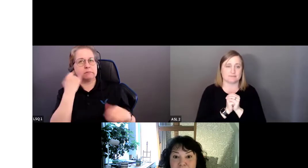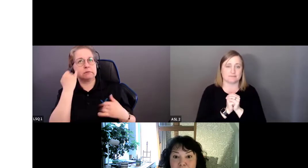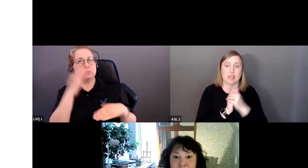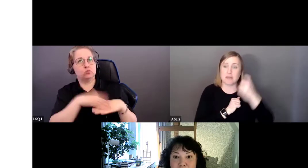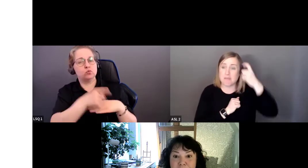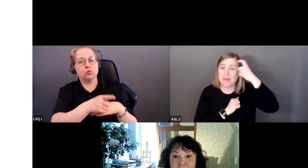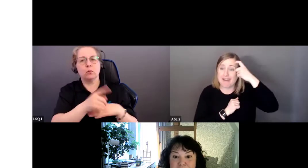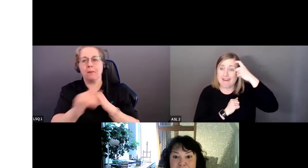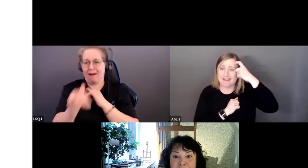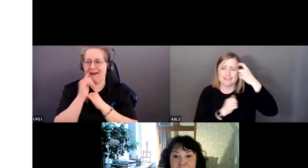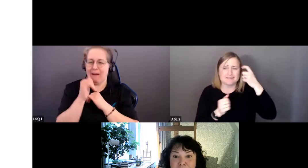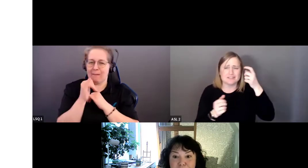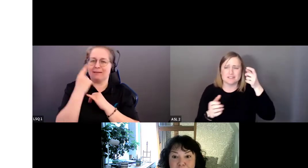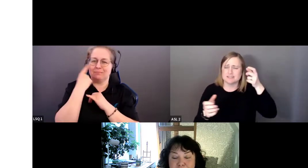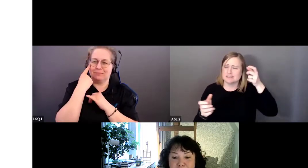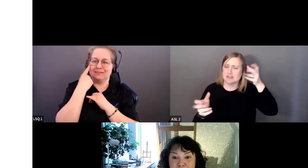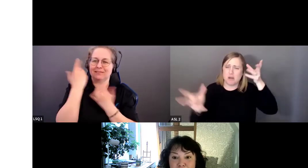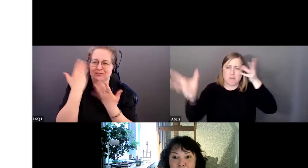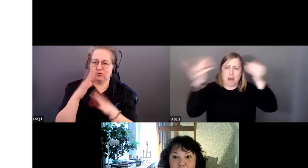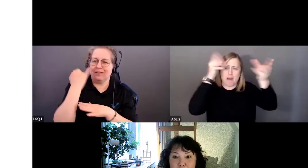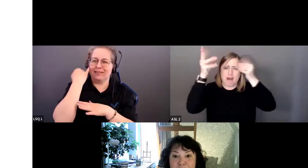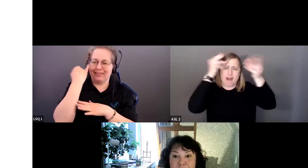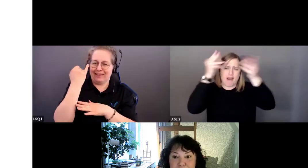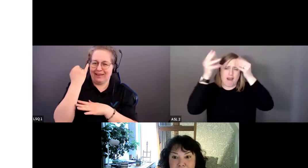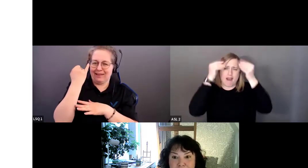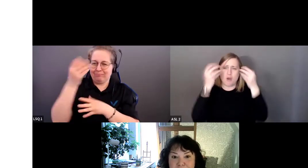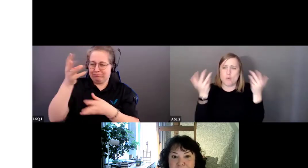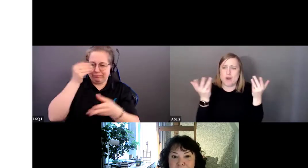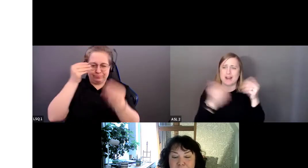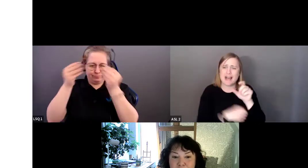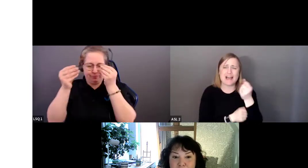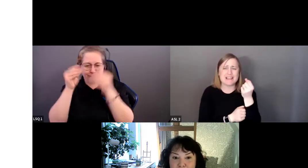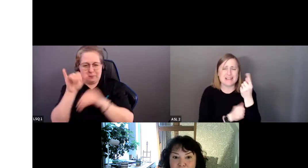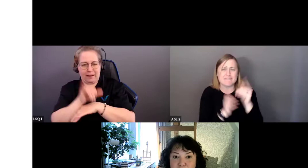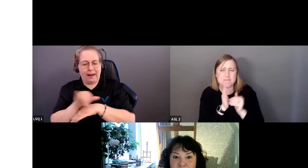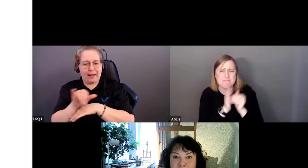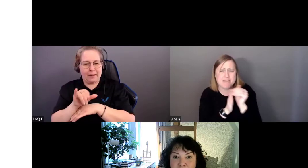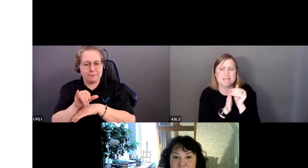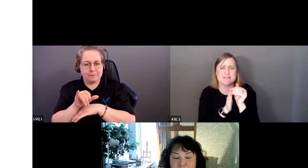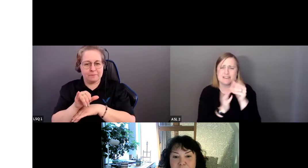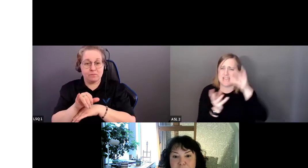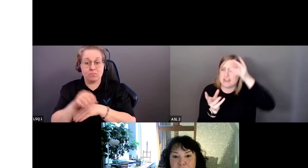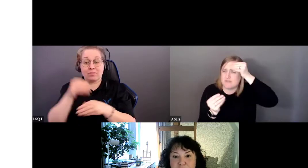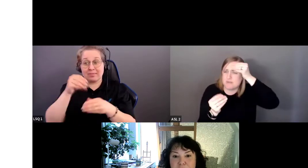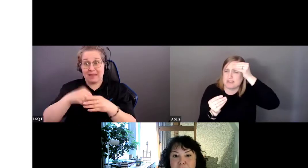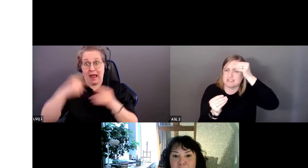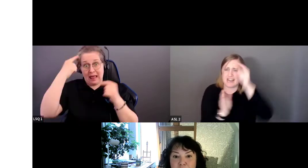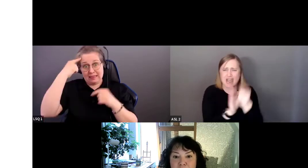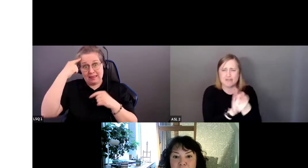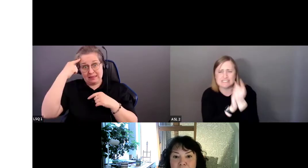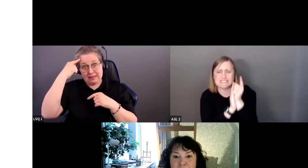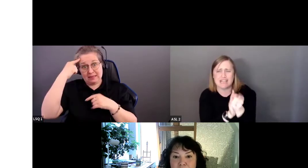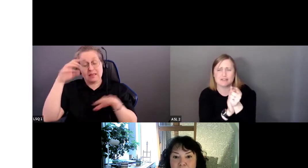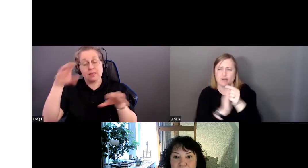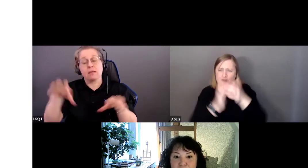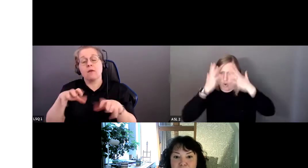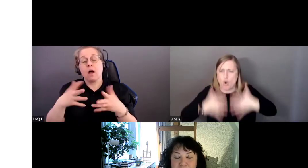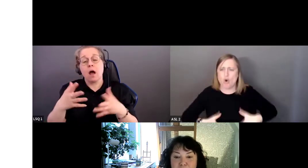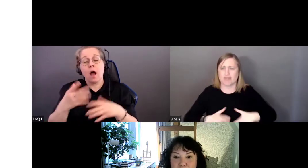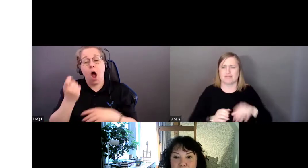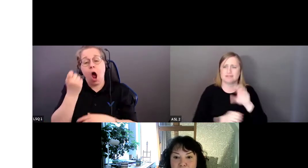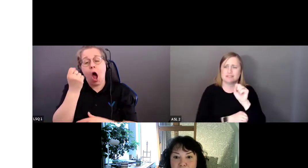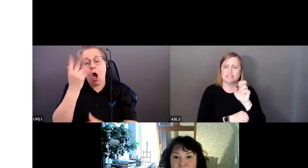a plus de 11 millions d'informations à traiter toutes les secondes.